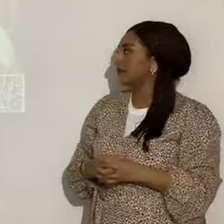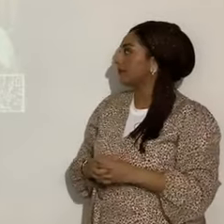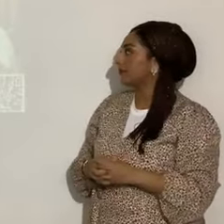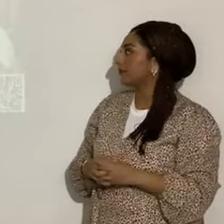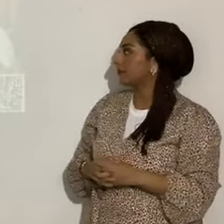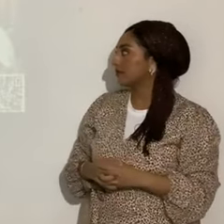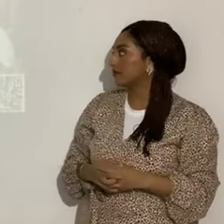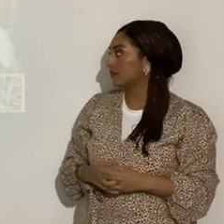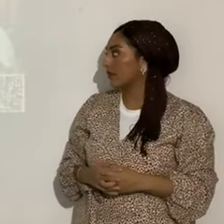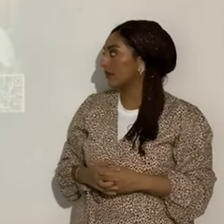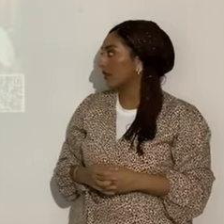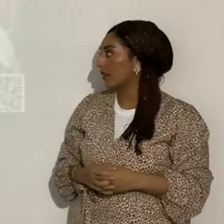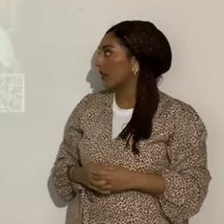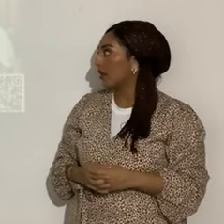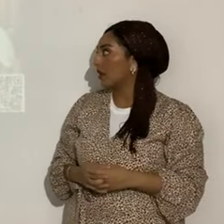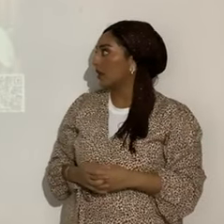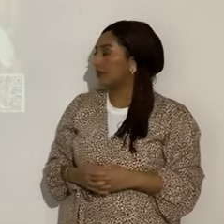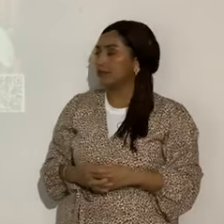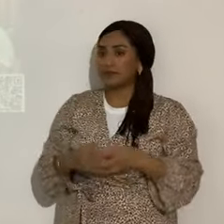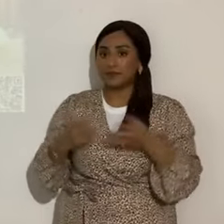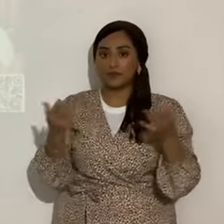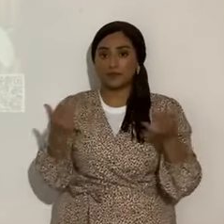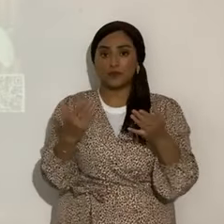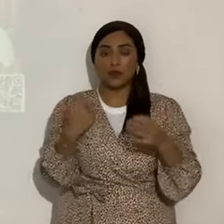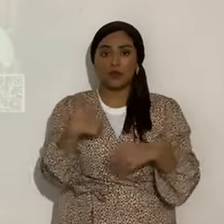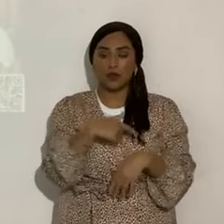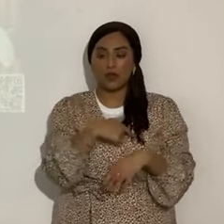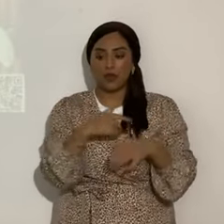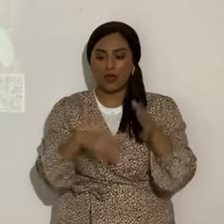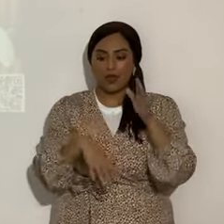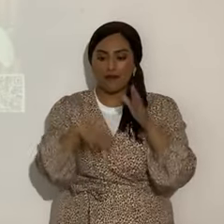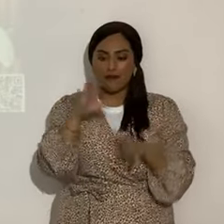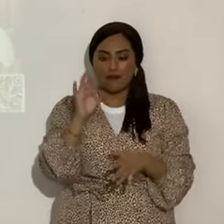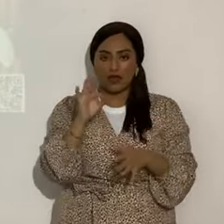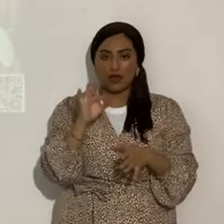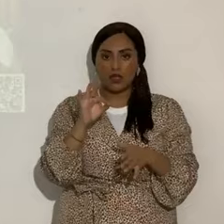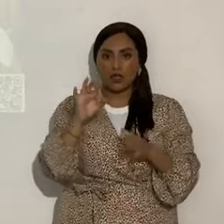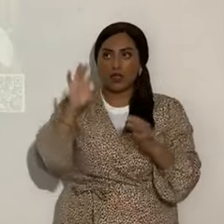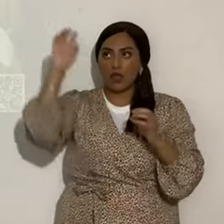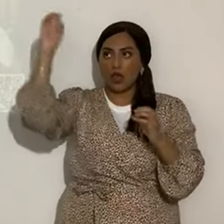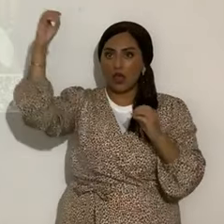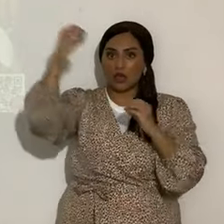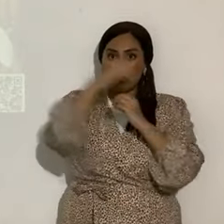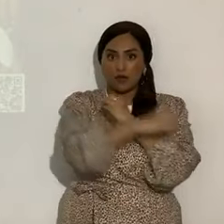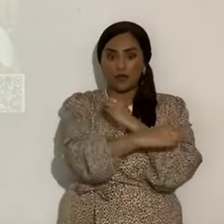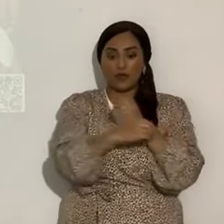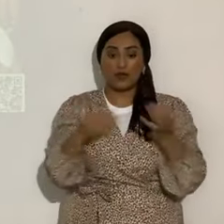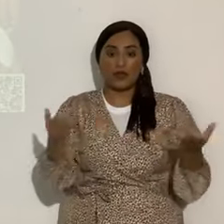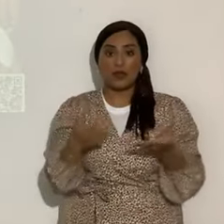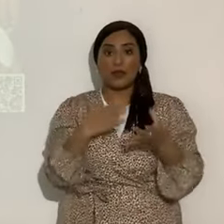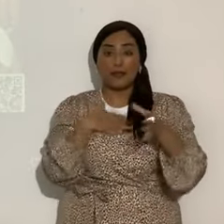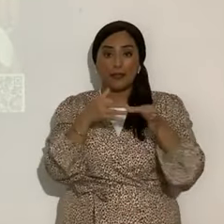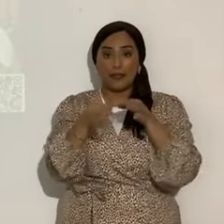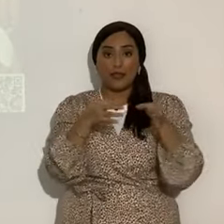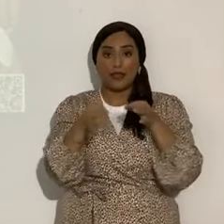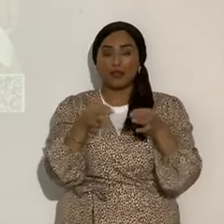Ok, encontramos aquí un cometa. Entonces, esto que yo estoy ministrando no es astrología.